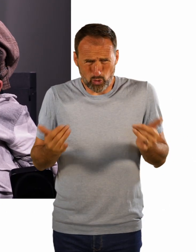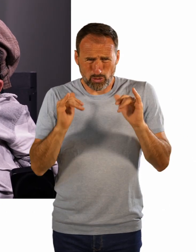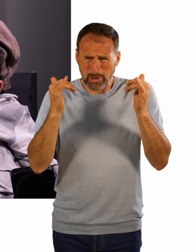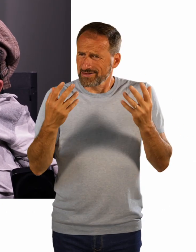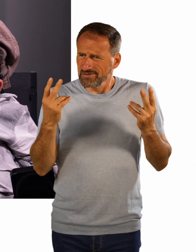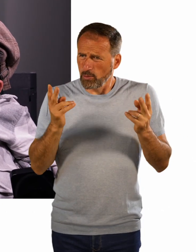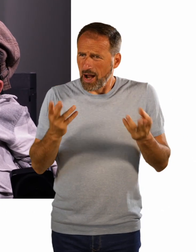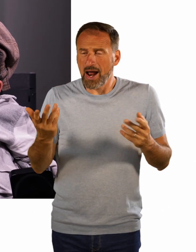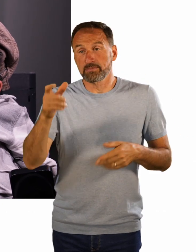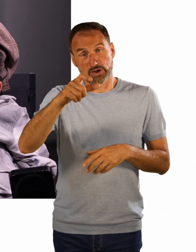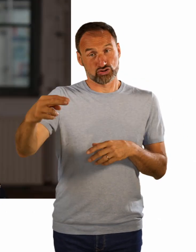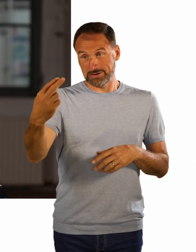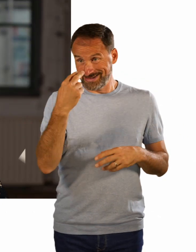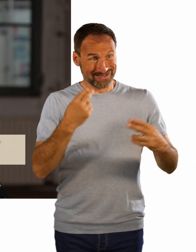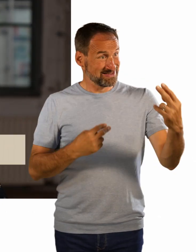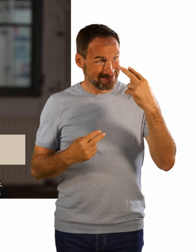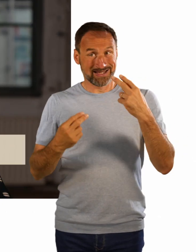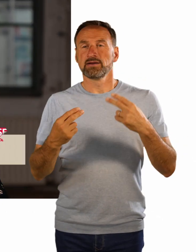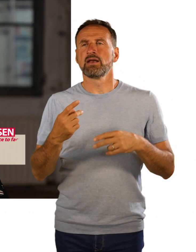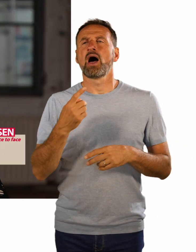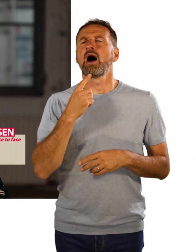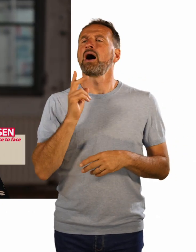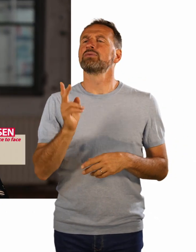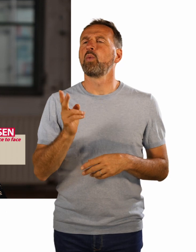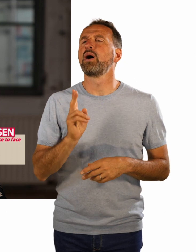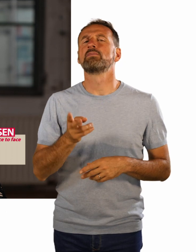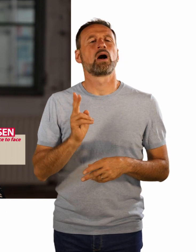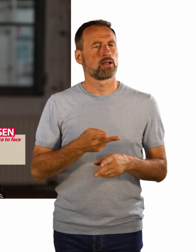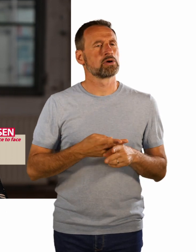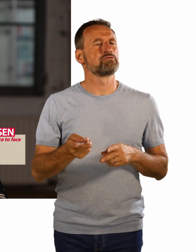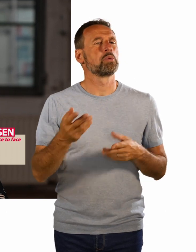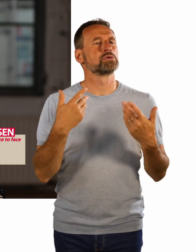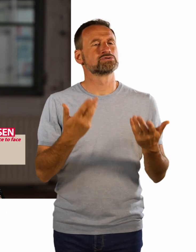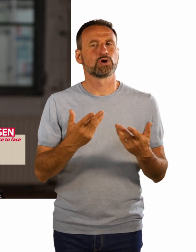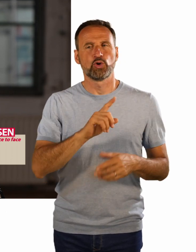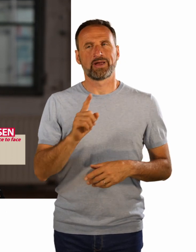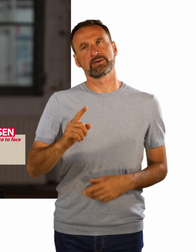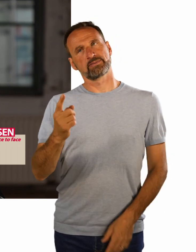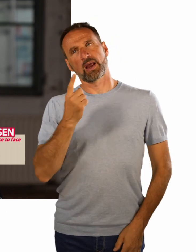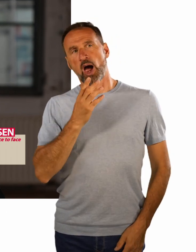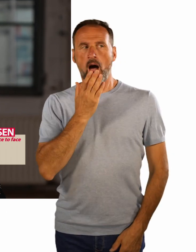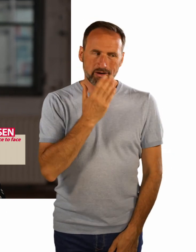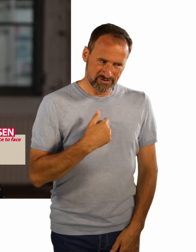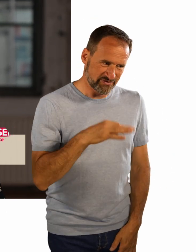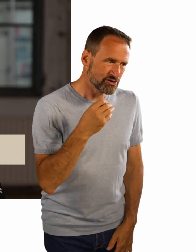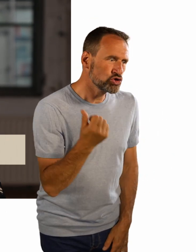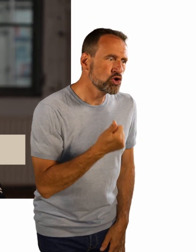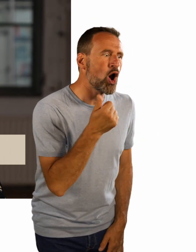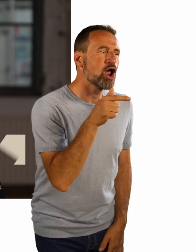auch irgendwann dran. Und dann kommen nicht mehr solche Sachen wie, ich finde es richtig toll, dass du hier bist. Das sage ich dann immer meistens zurück.